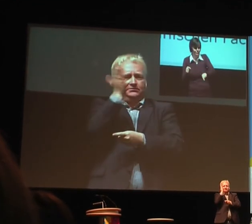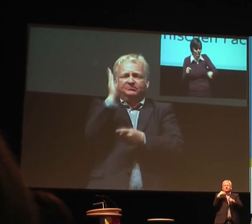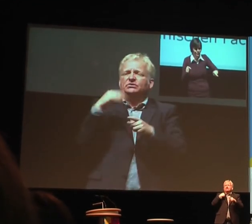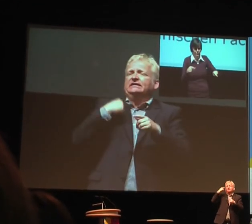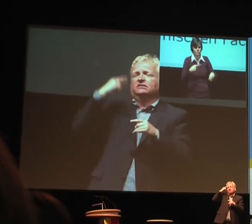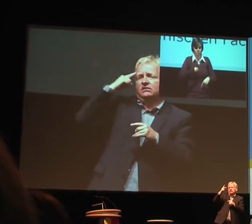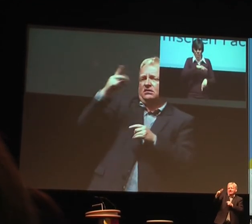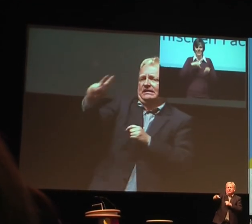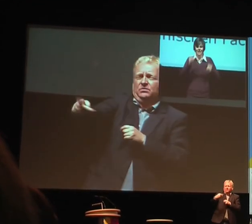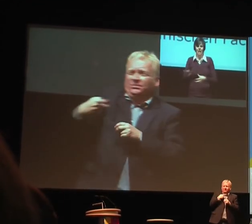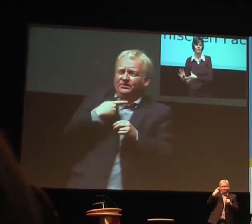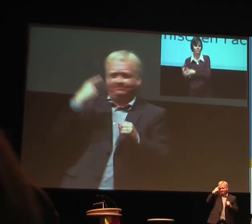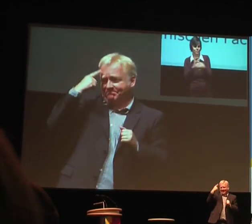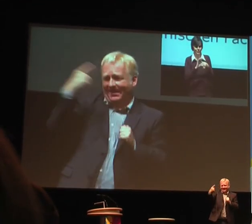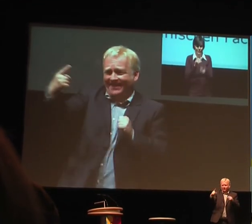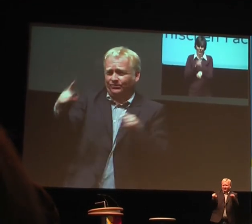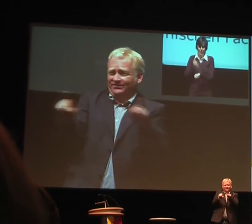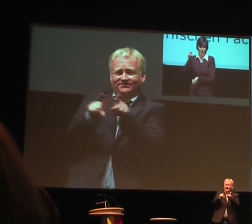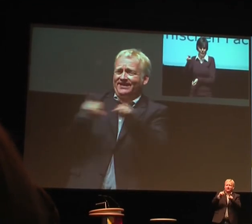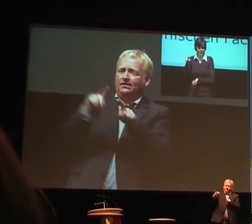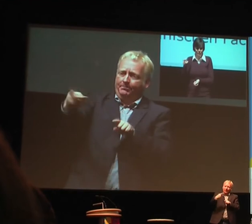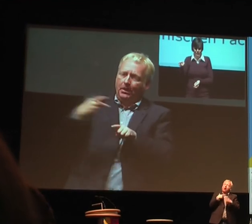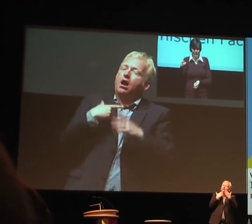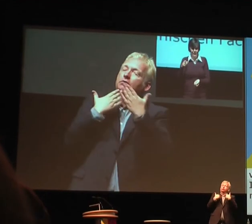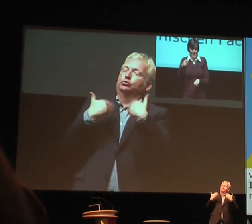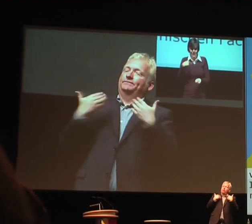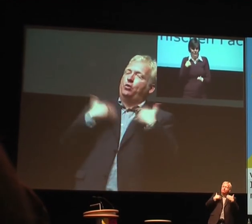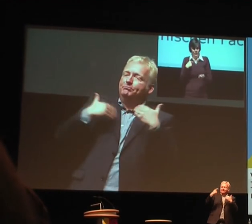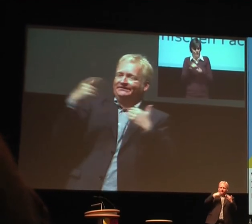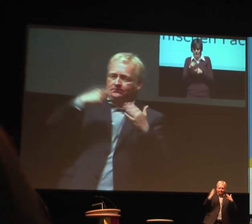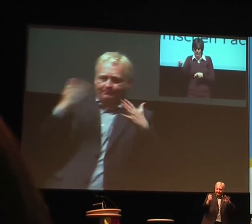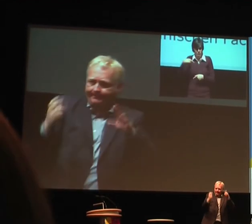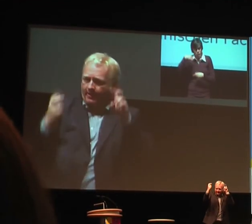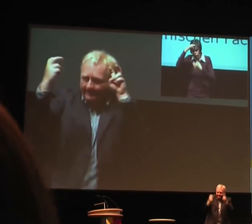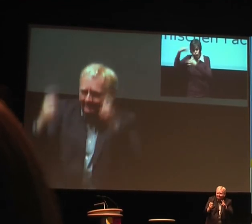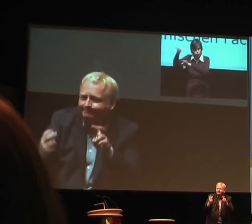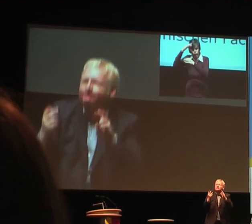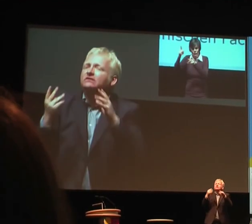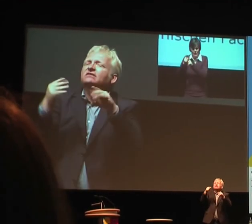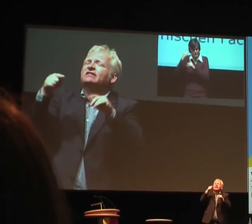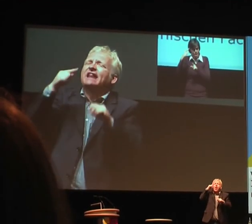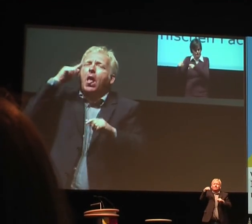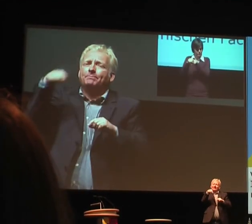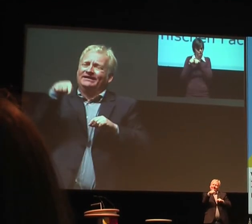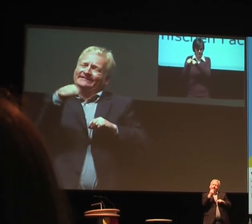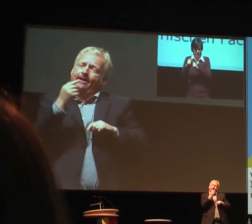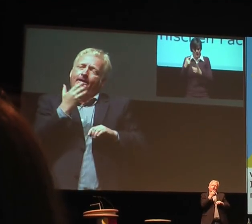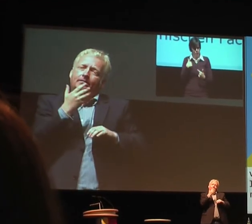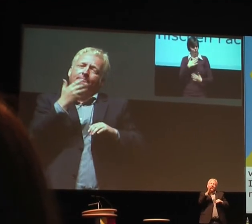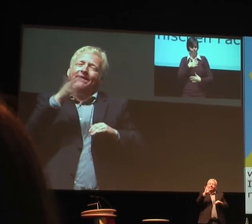Die Erstberatung wird ja ganz klar vom medizinischen Personal gemacht. Wir haben sicherlich ganz, ganz, ganz viele Überschneidungspunkte. Und ich freue mich